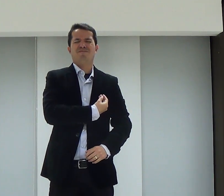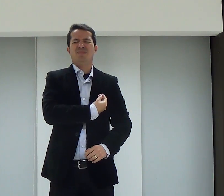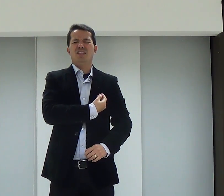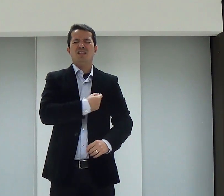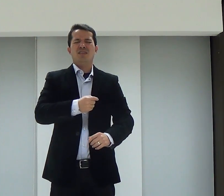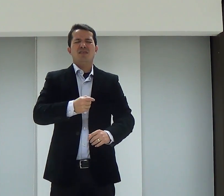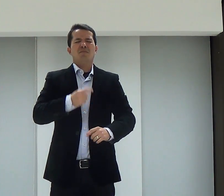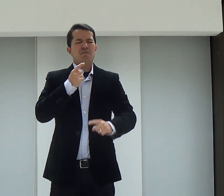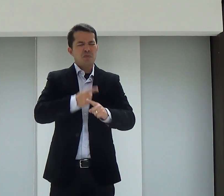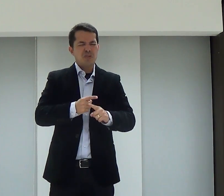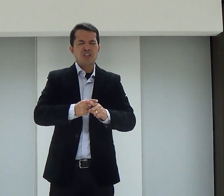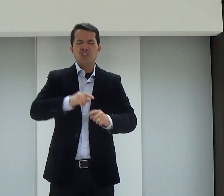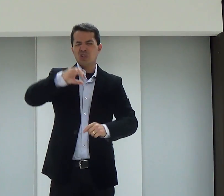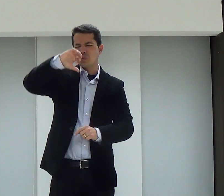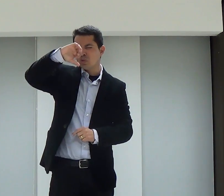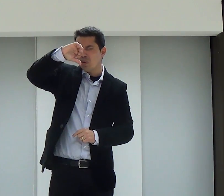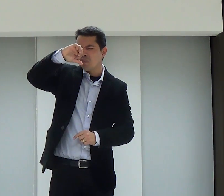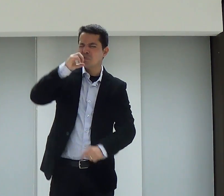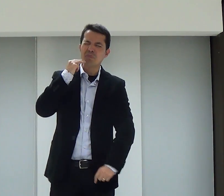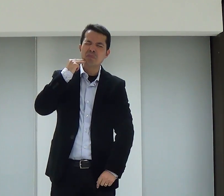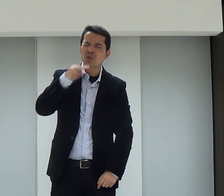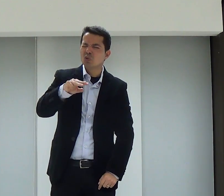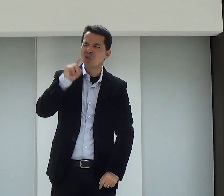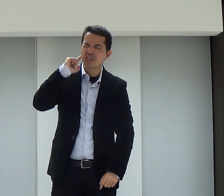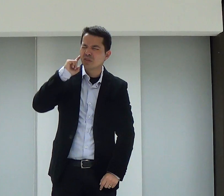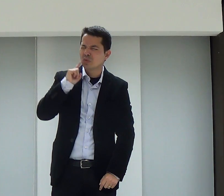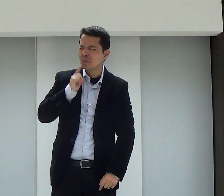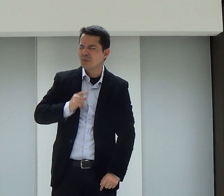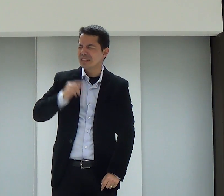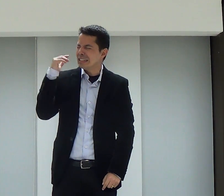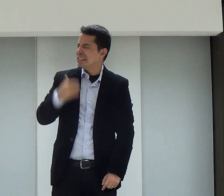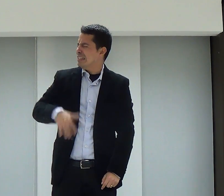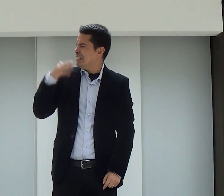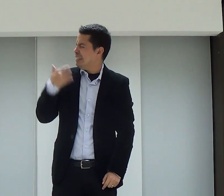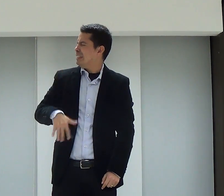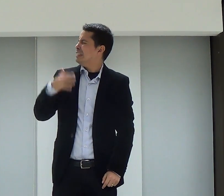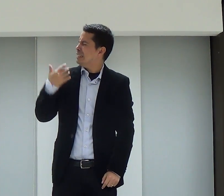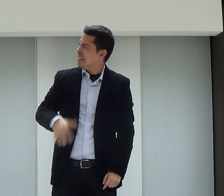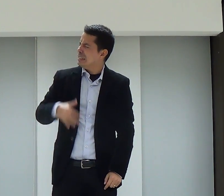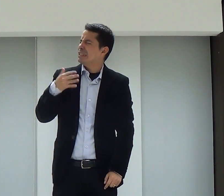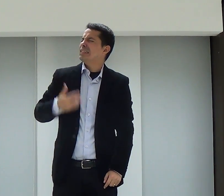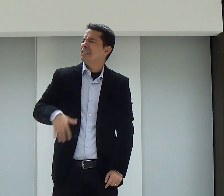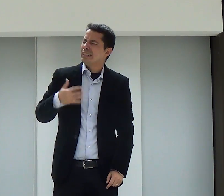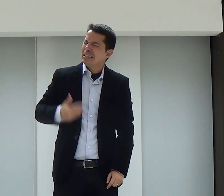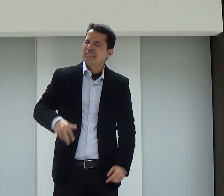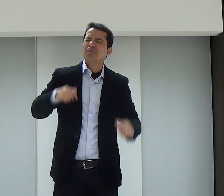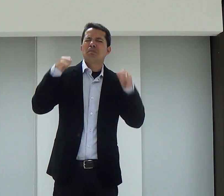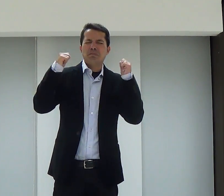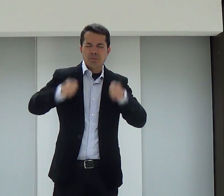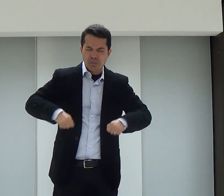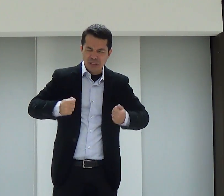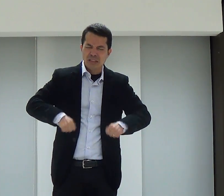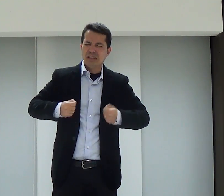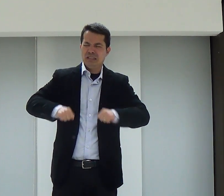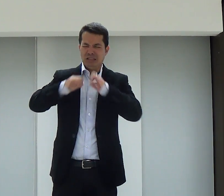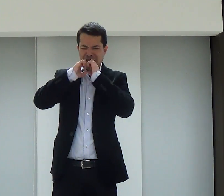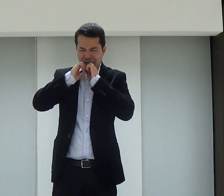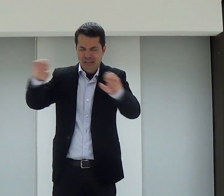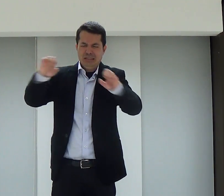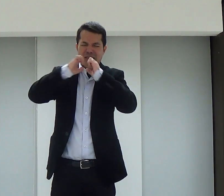nossas vidas, porque nove milhões de estudos é muita, muita gente, e elas